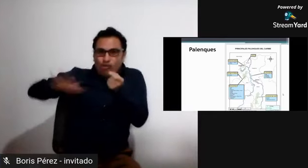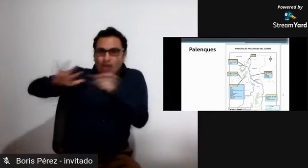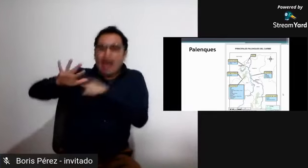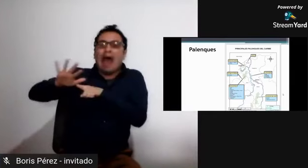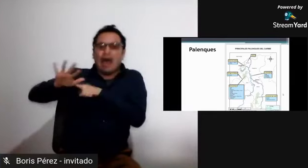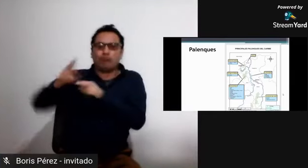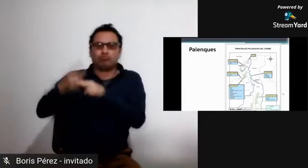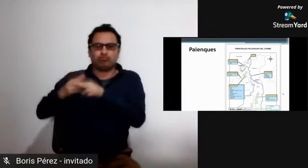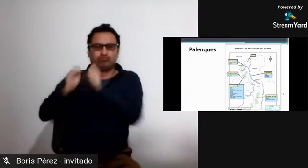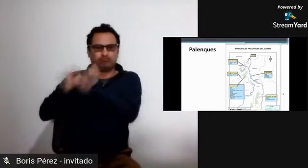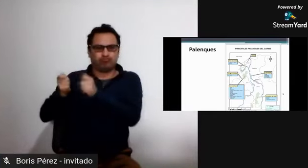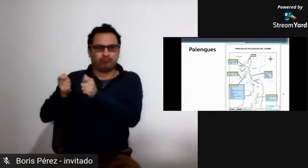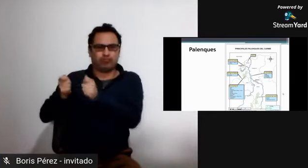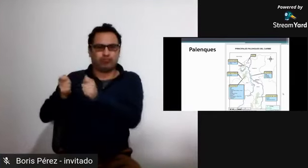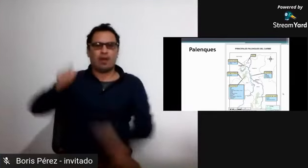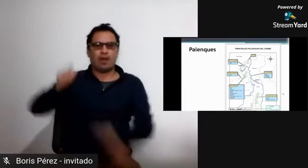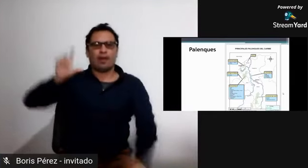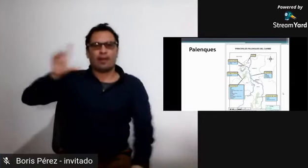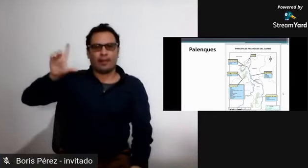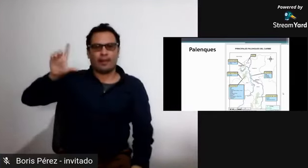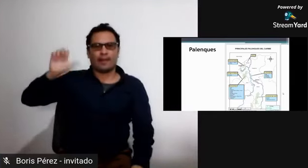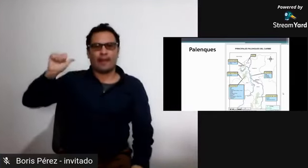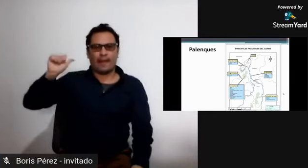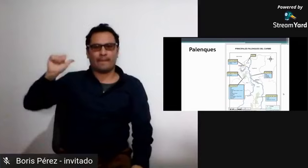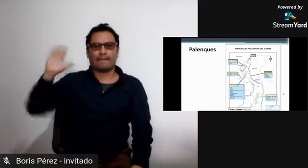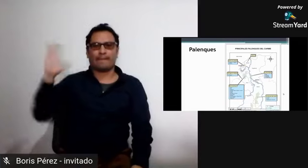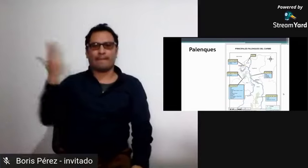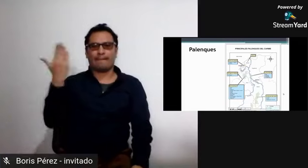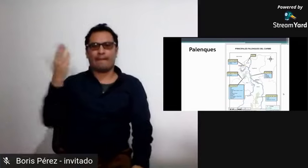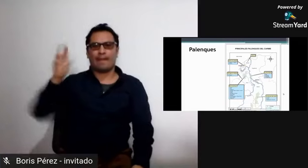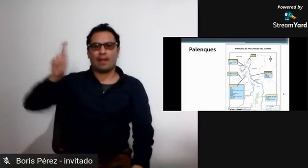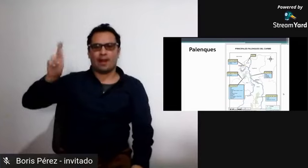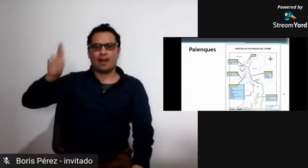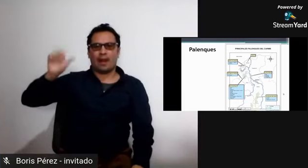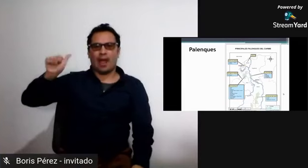muy cerca a Riohacha, perdón, entre Santa Marta y Riohacha.